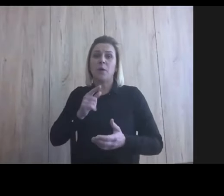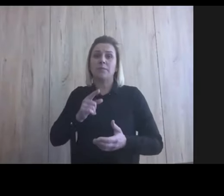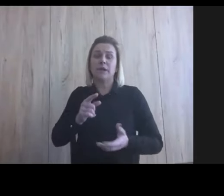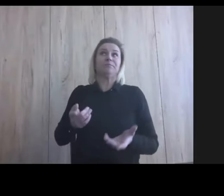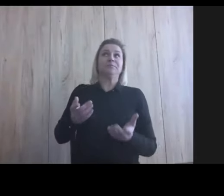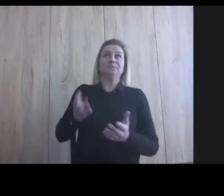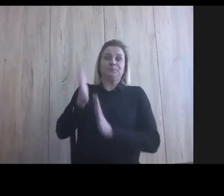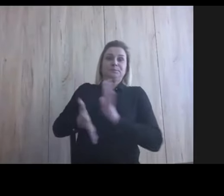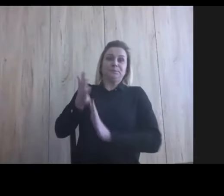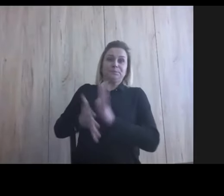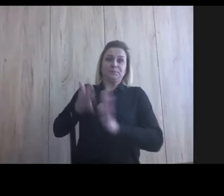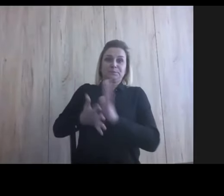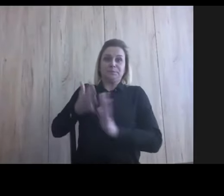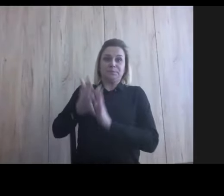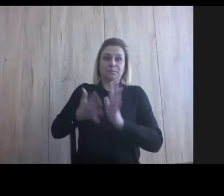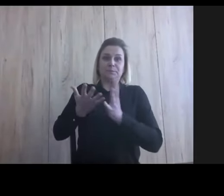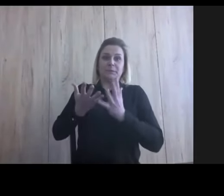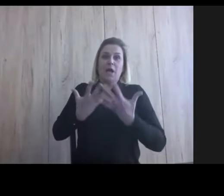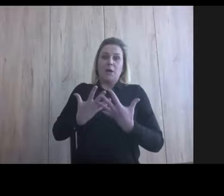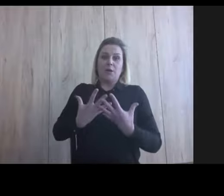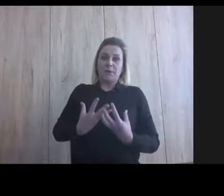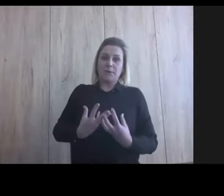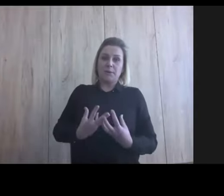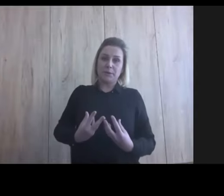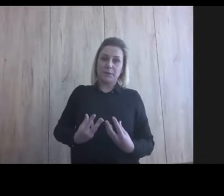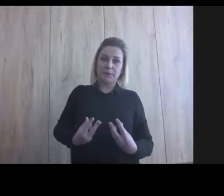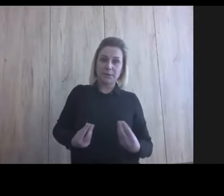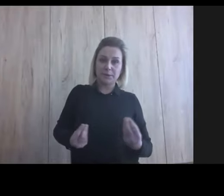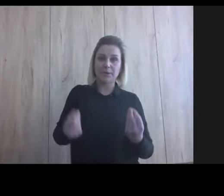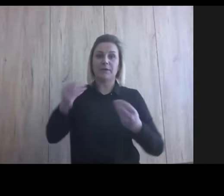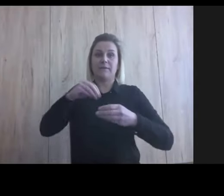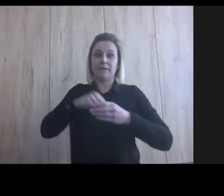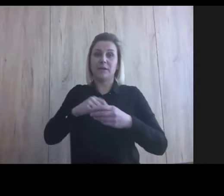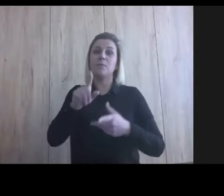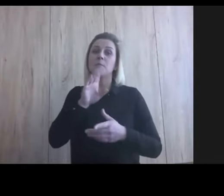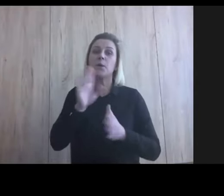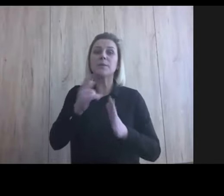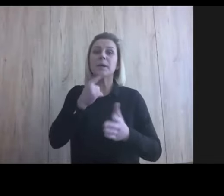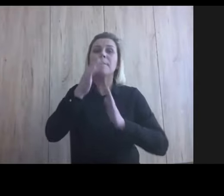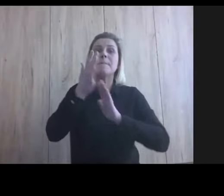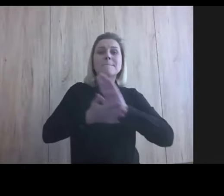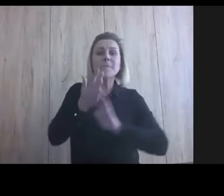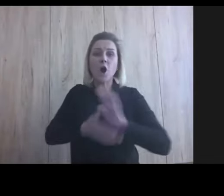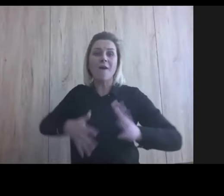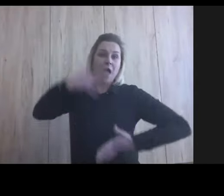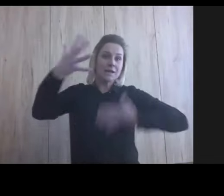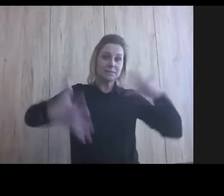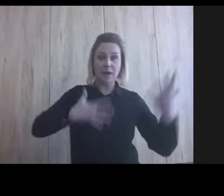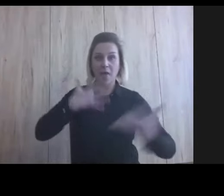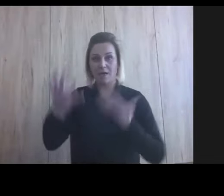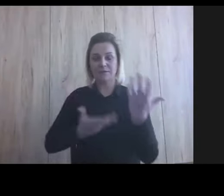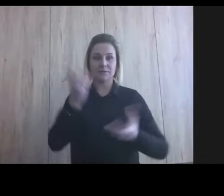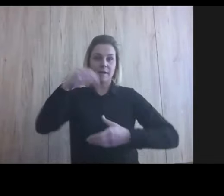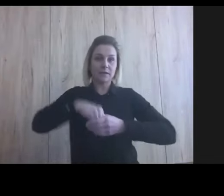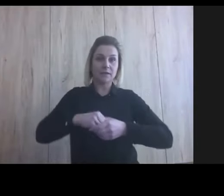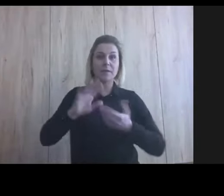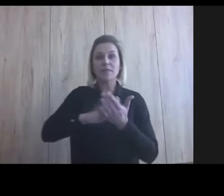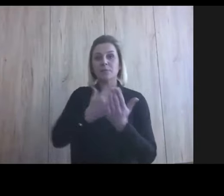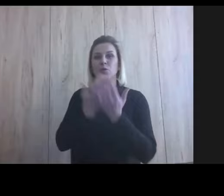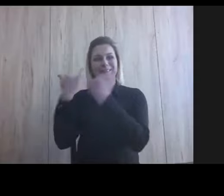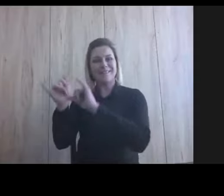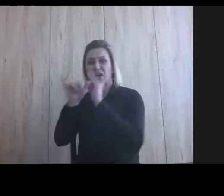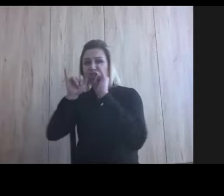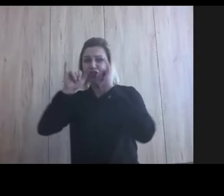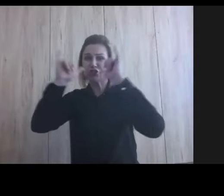upuszczenia powietrza, takiego, że wiecie, w języku migowym jest to ekspresja, więc inaczej kiedy się krzyczy,